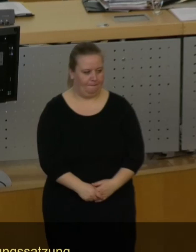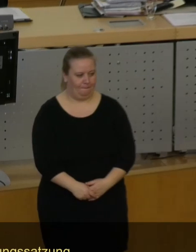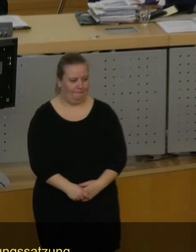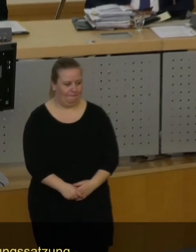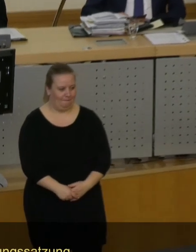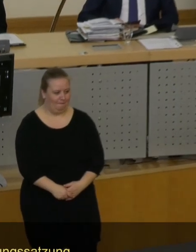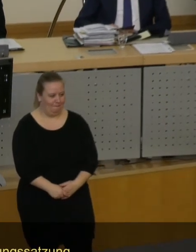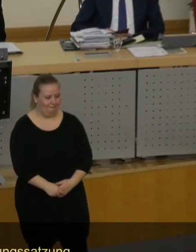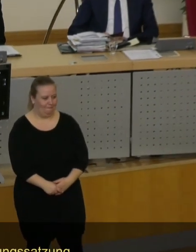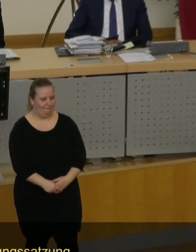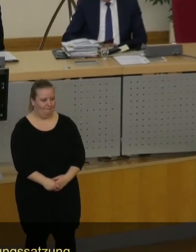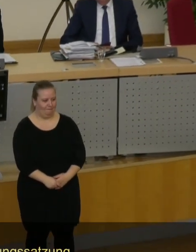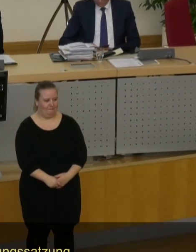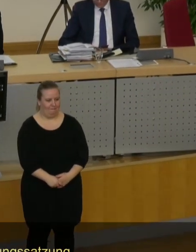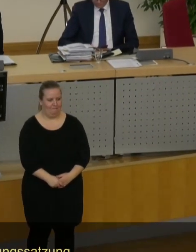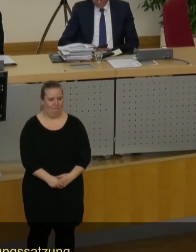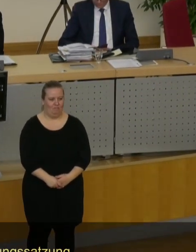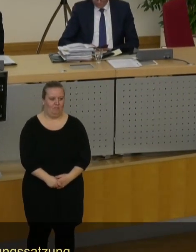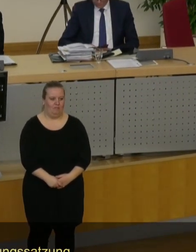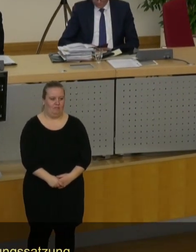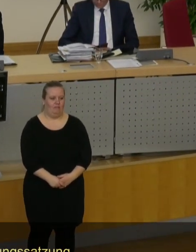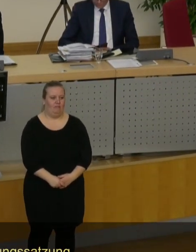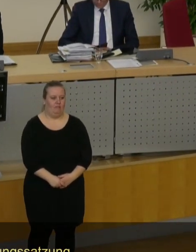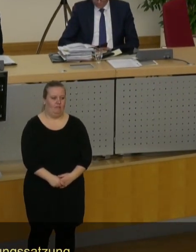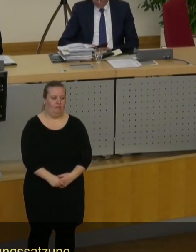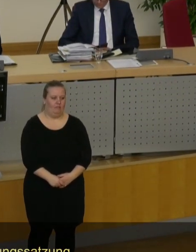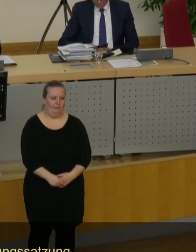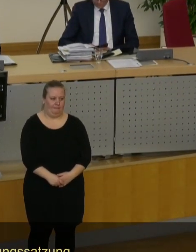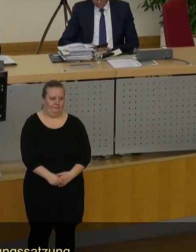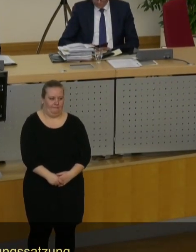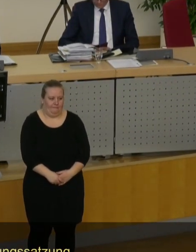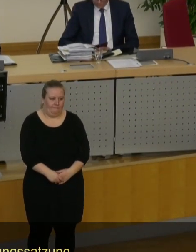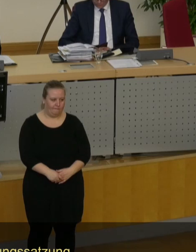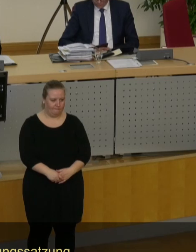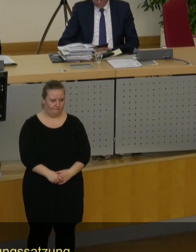Und zum Abfluss der Fraktionsrunde Bündnis 90 die Grünen. jetzt Herr Schmelig.